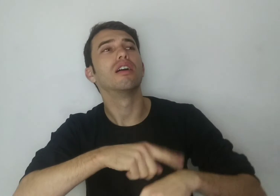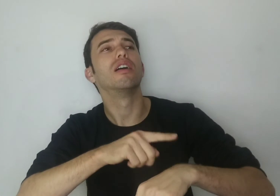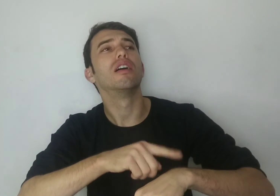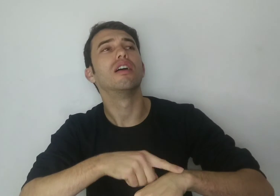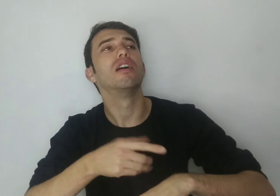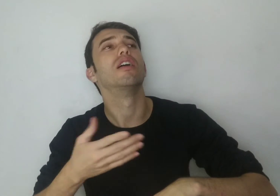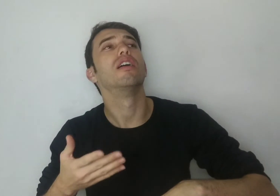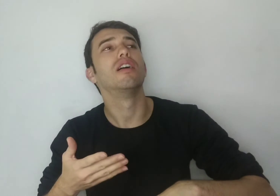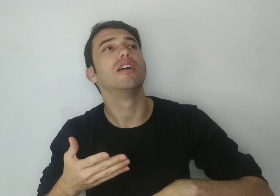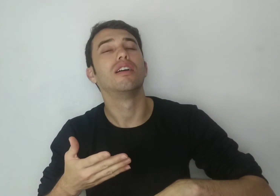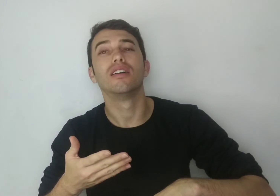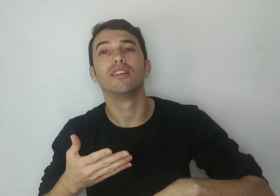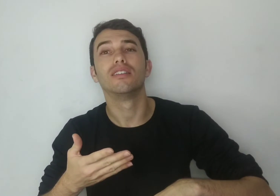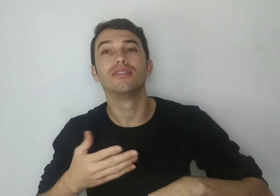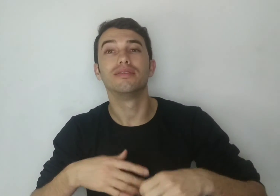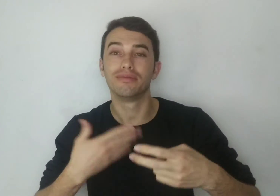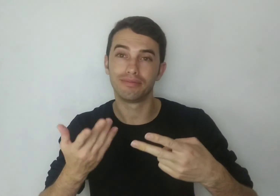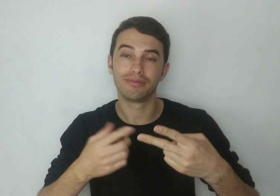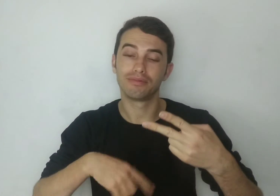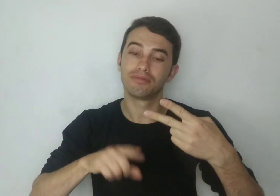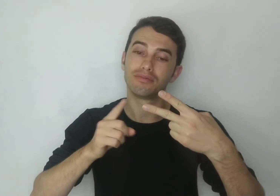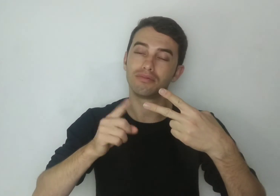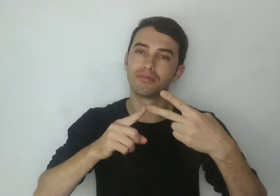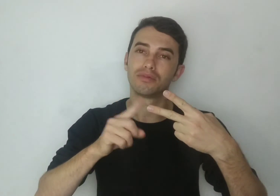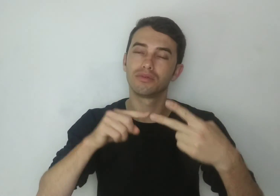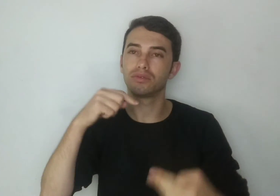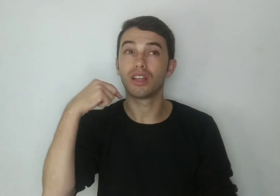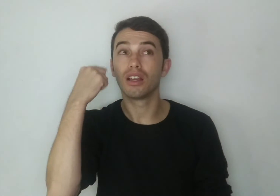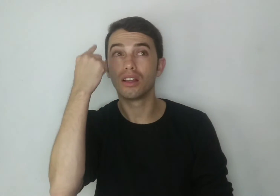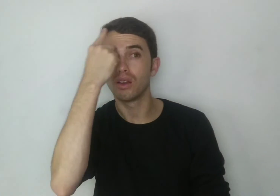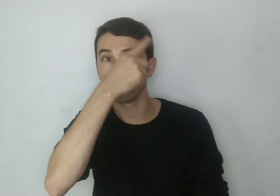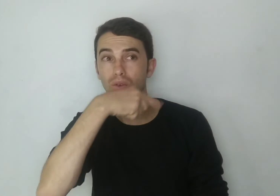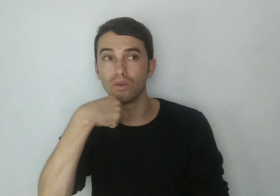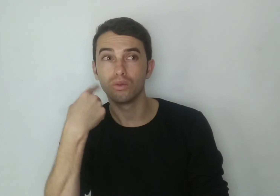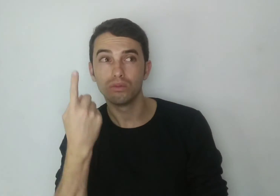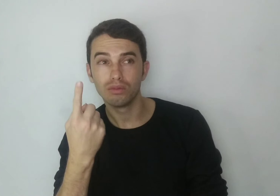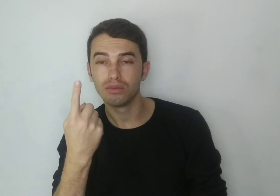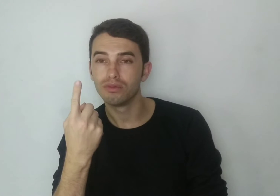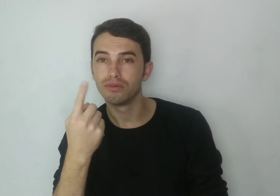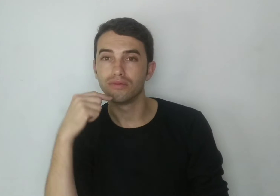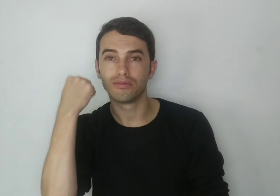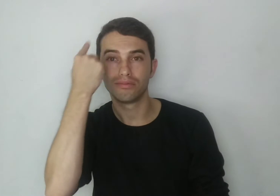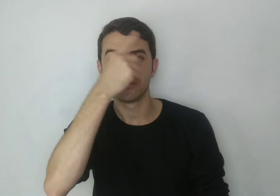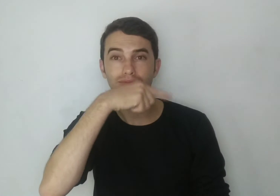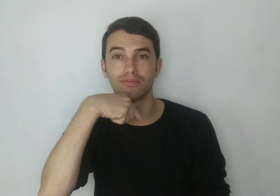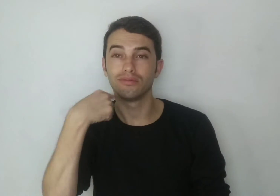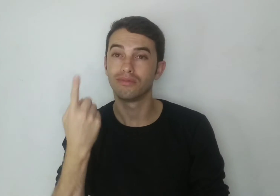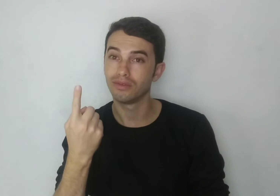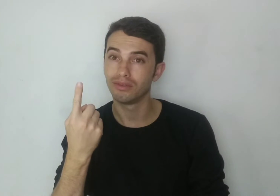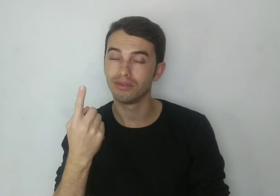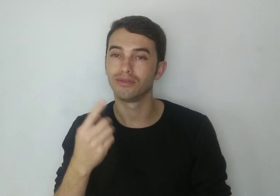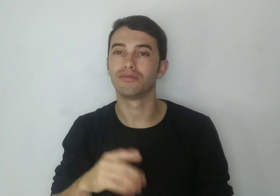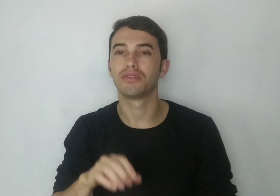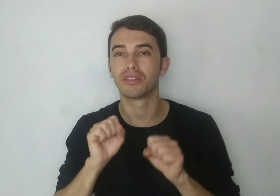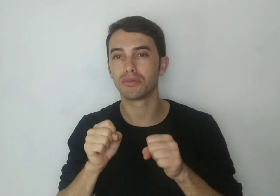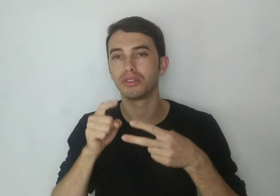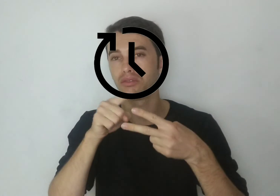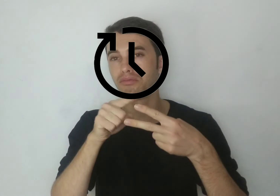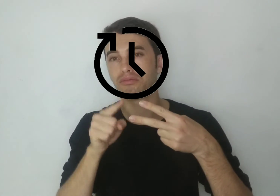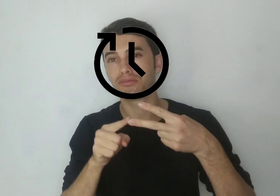exemplo, uma pergunta, que horas que são? E numa segunda é quando você vai falar especificamente das horas, por exemplo, uma